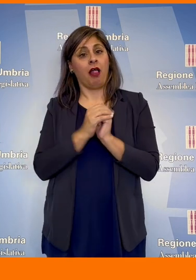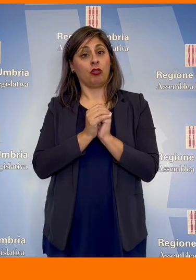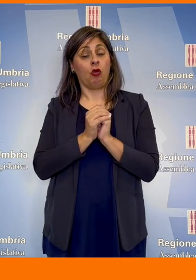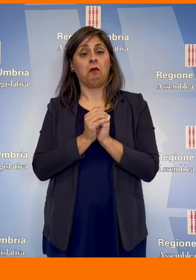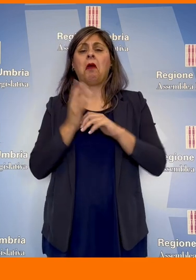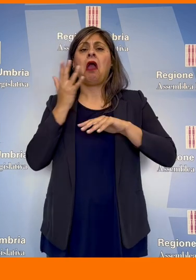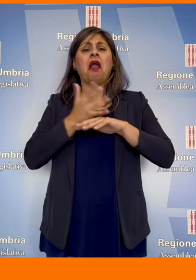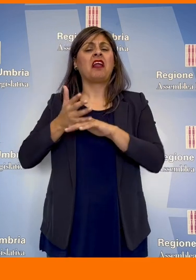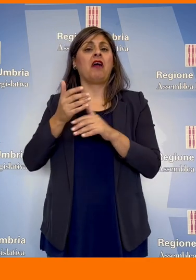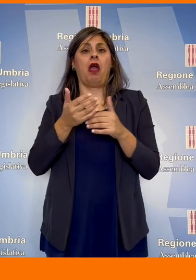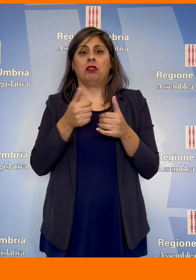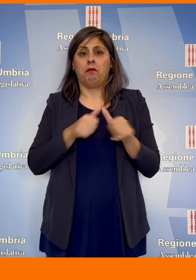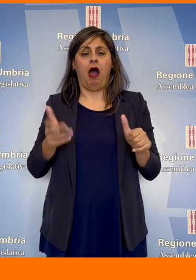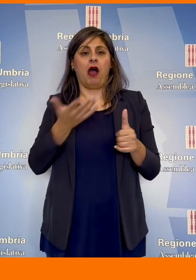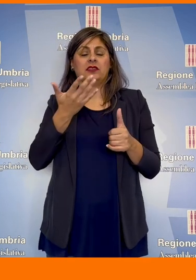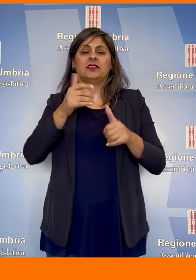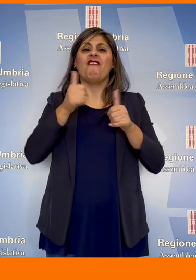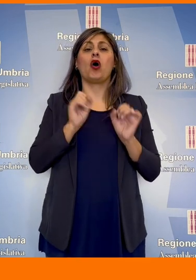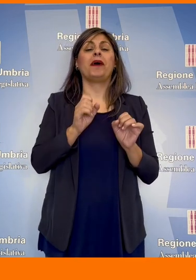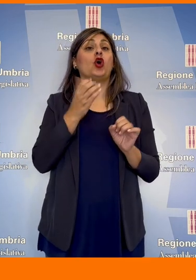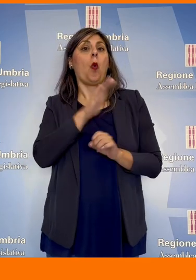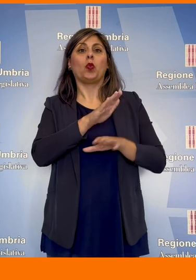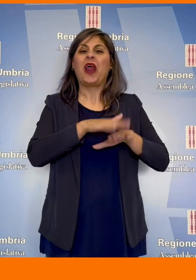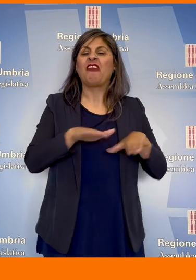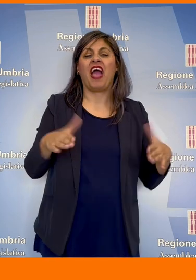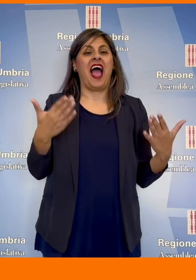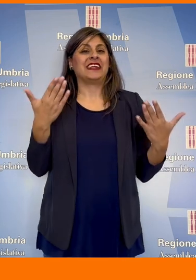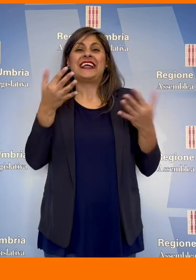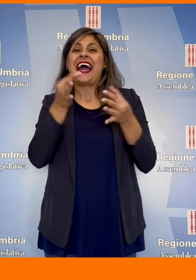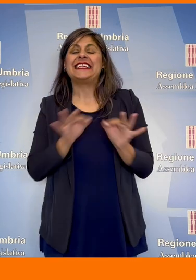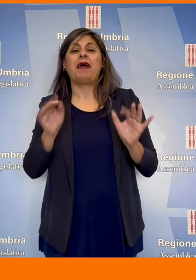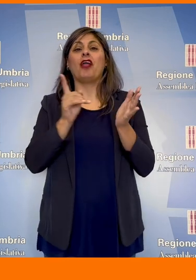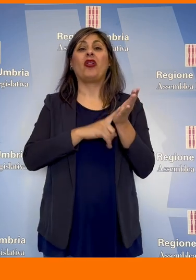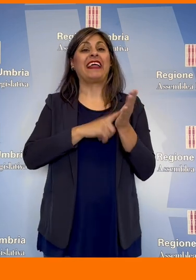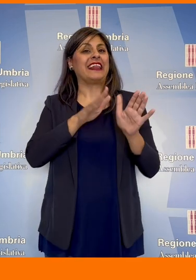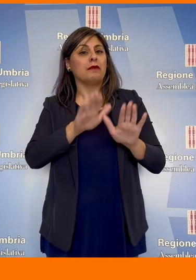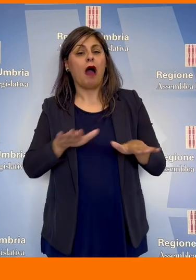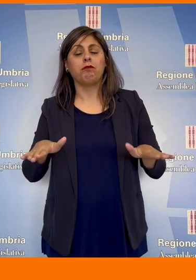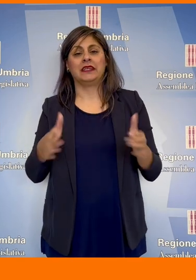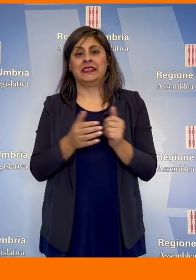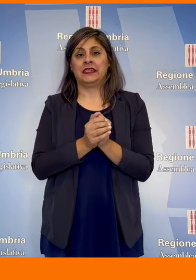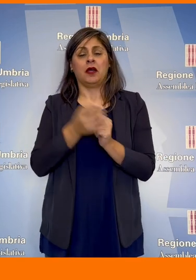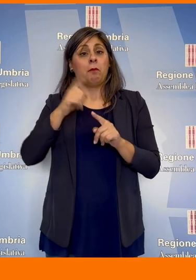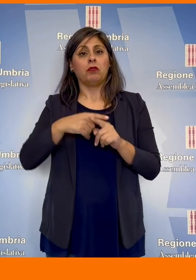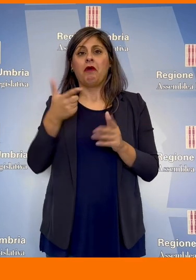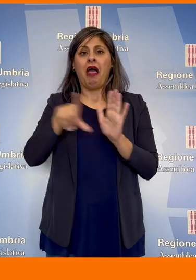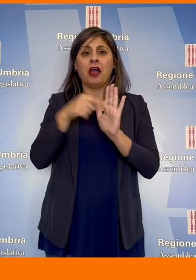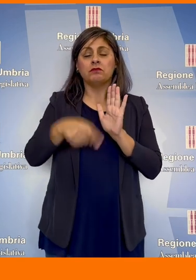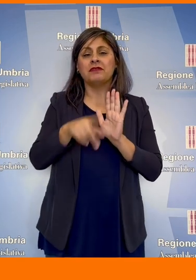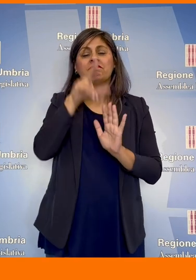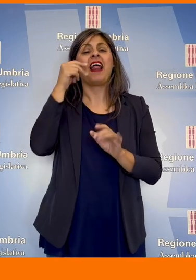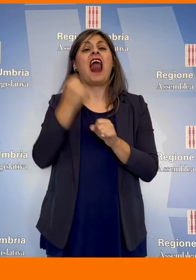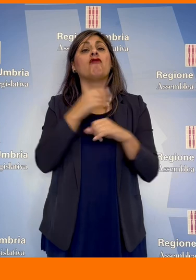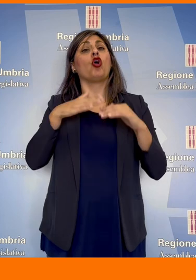Interventi essenziali come la promozione della cultura dell'infanzia, il rispetto dei diritti dei bambini, riconosce il valore del